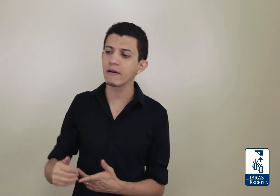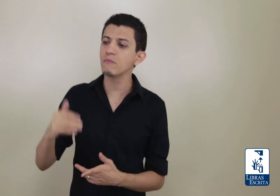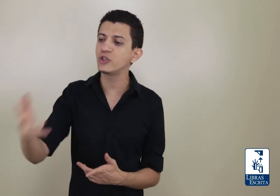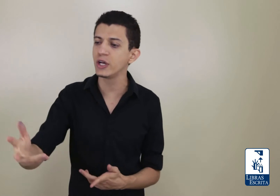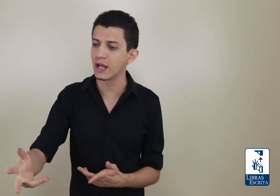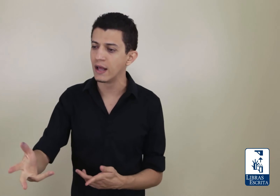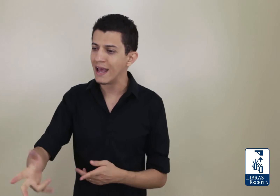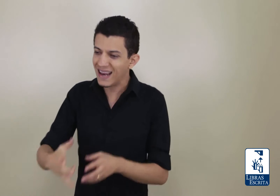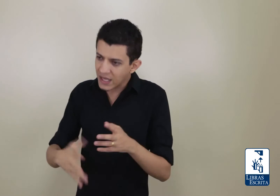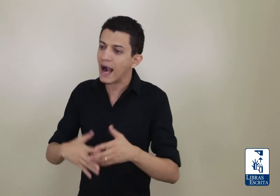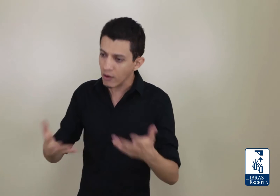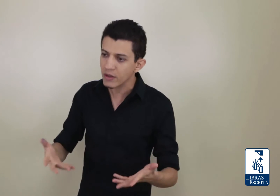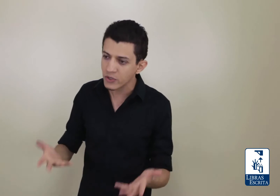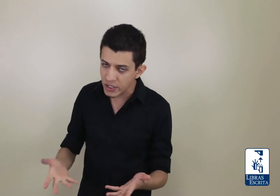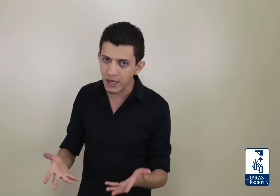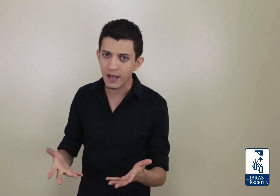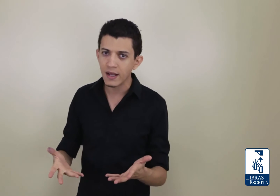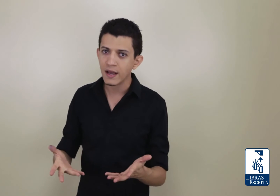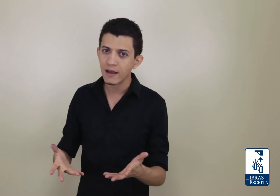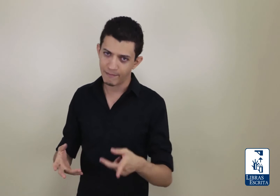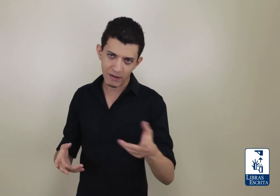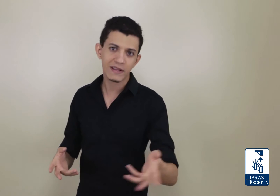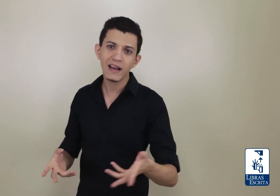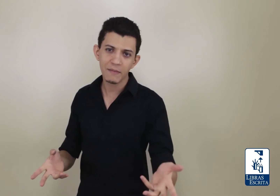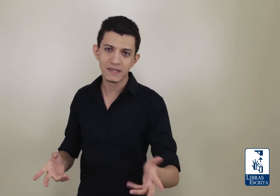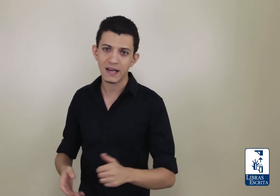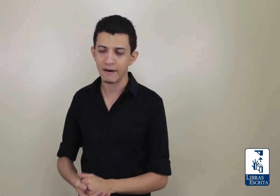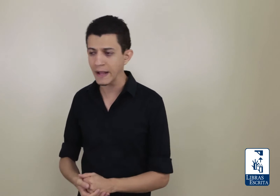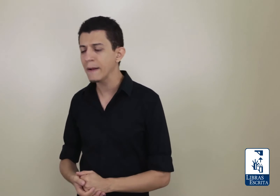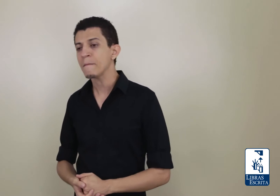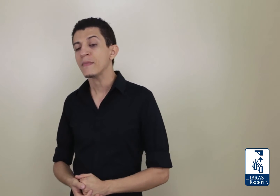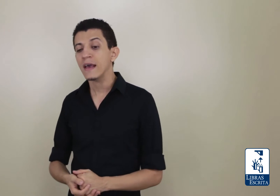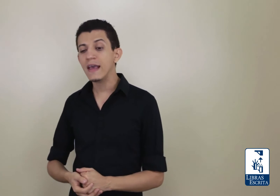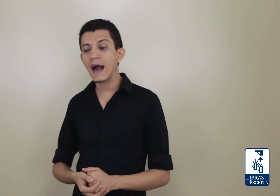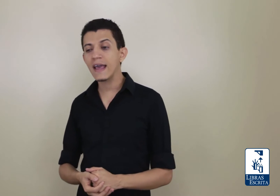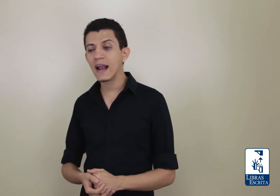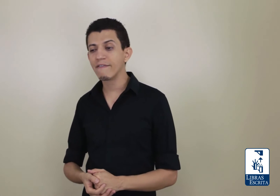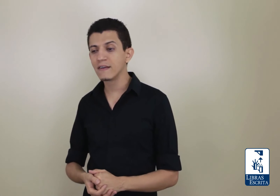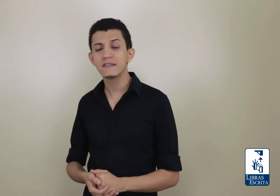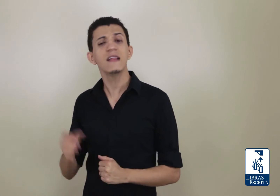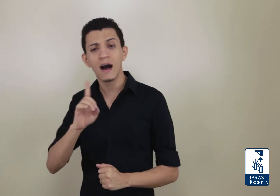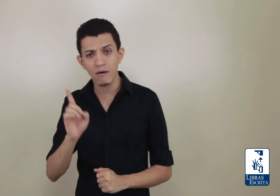minha mochila. Ele caiu da mochila? Perguntei em livros, claro, né? E aí ela falou assim, não.